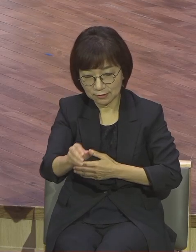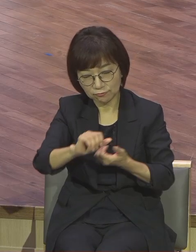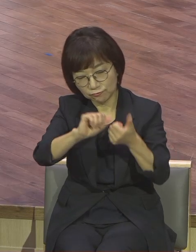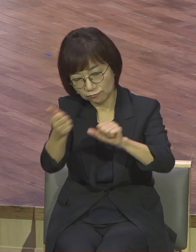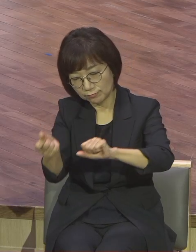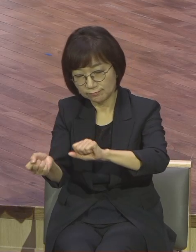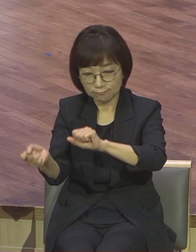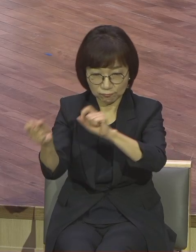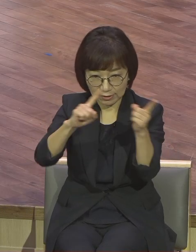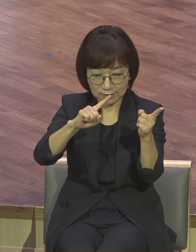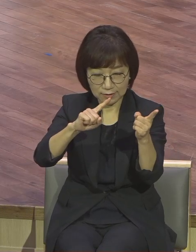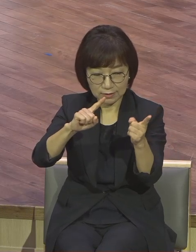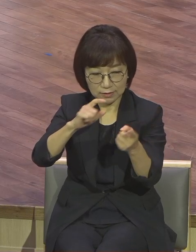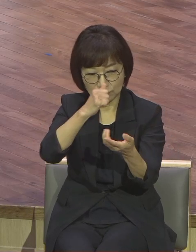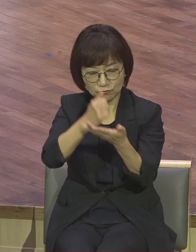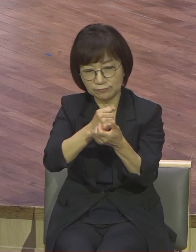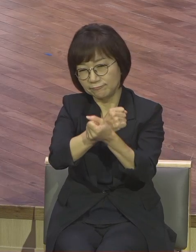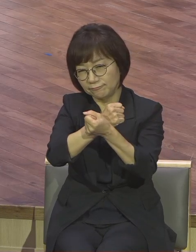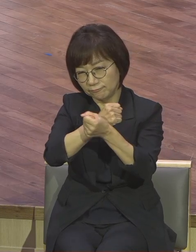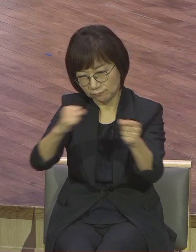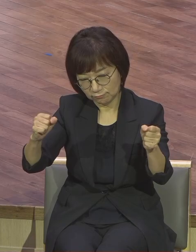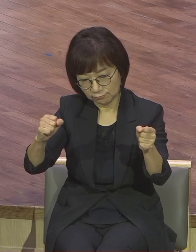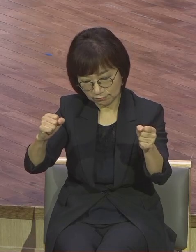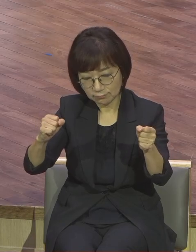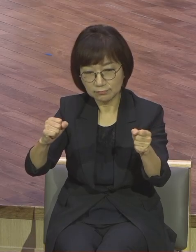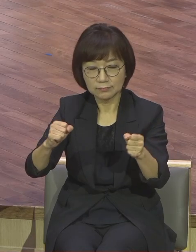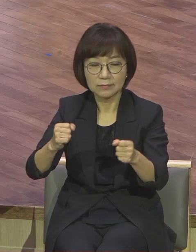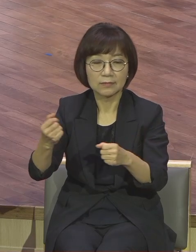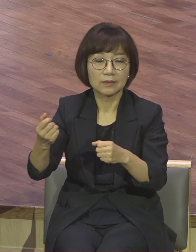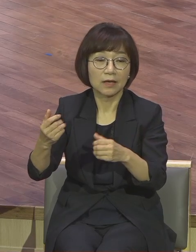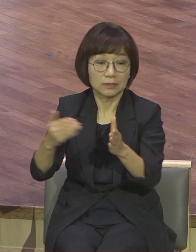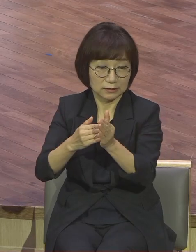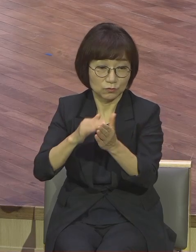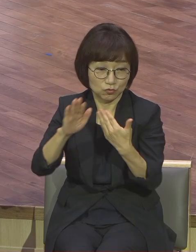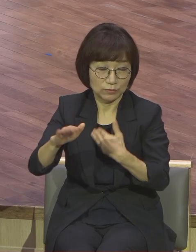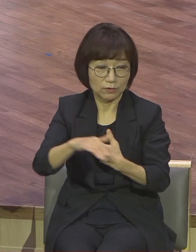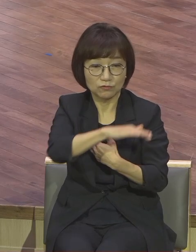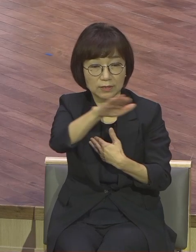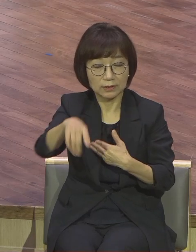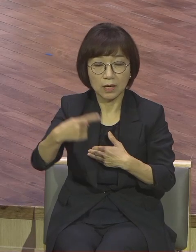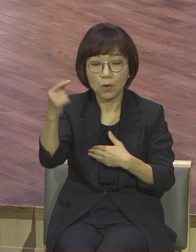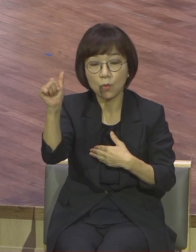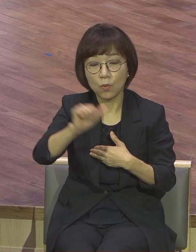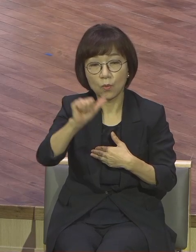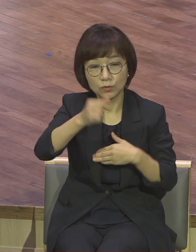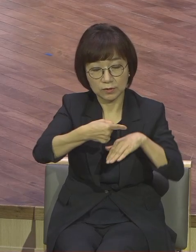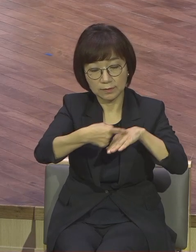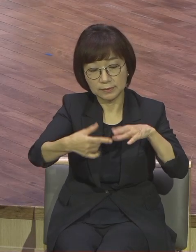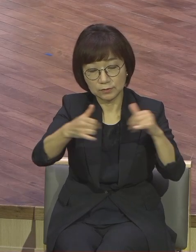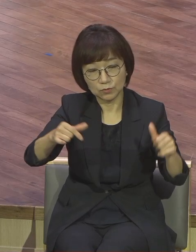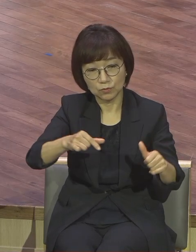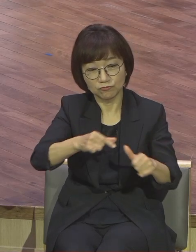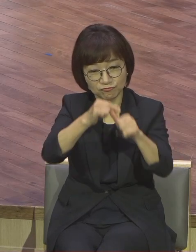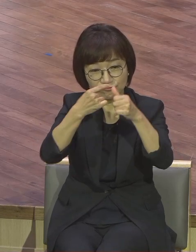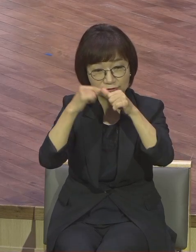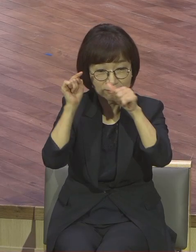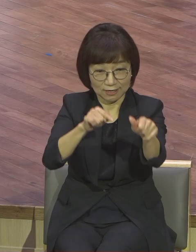5천 종족 살려라 라고 말씀하고 계세요 나는 지금 내 문제 걸려가지고 맨날